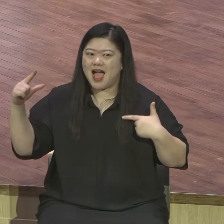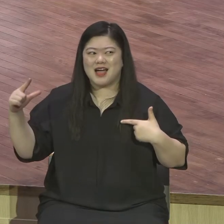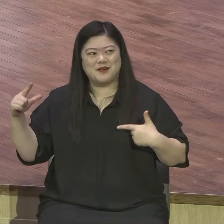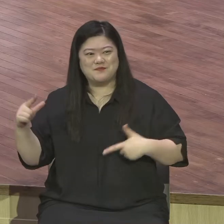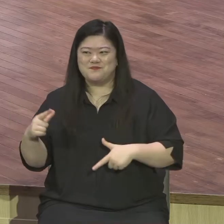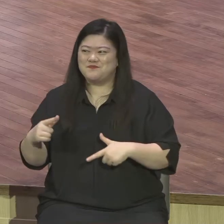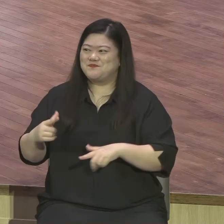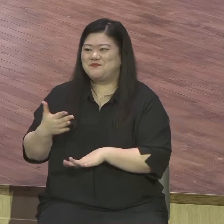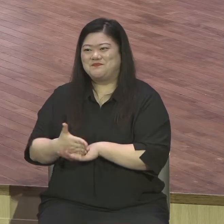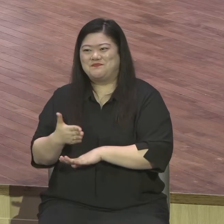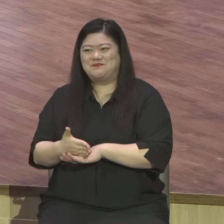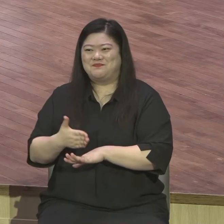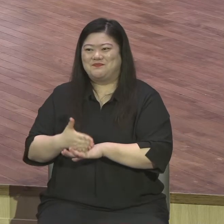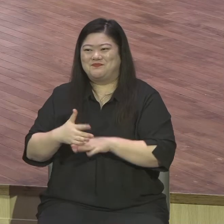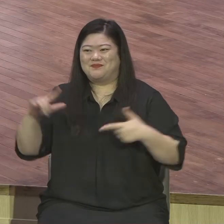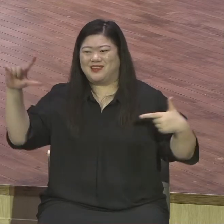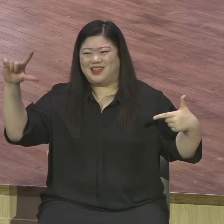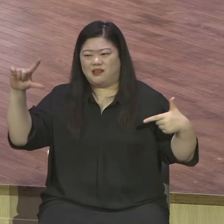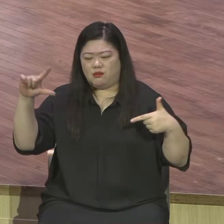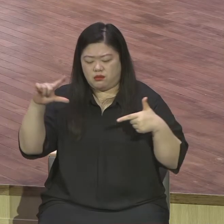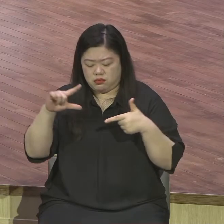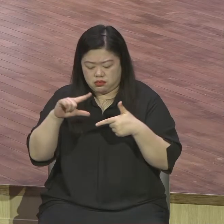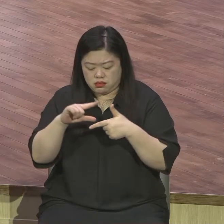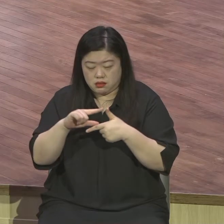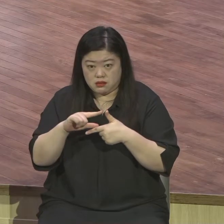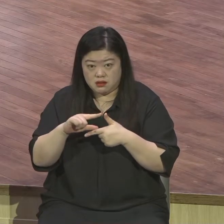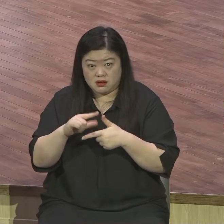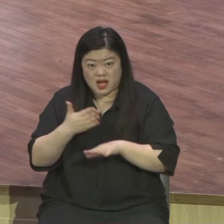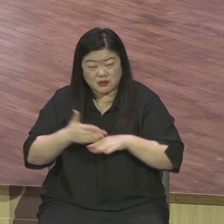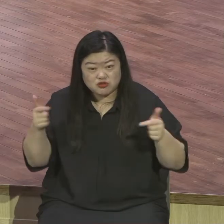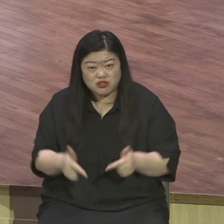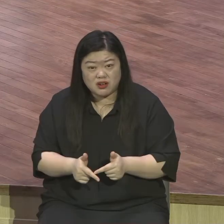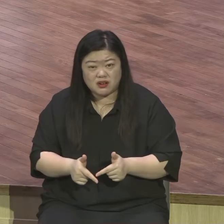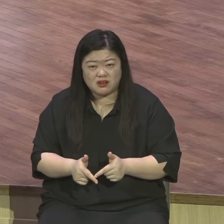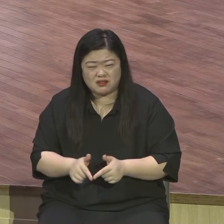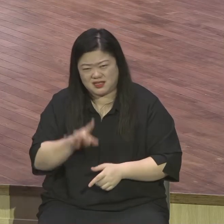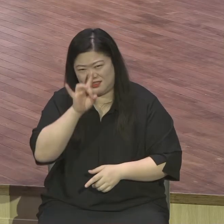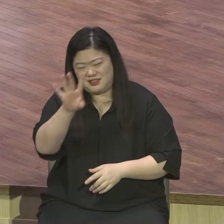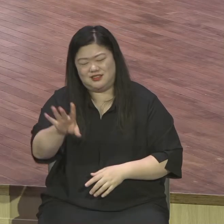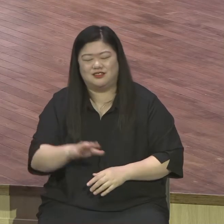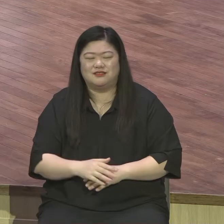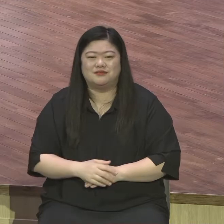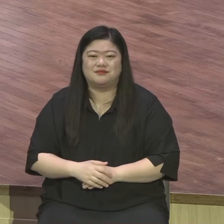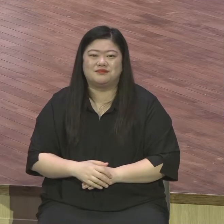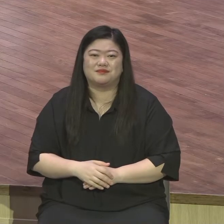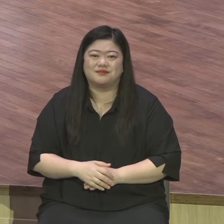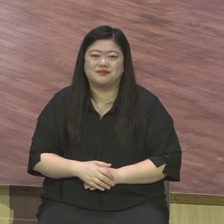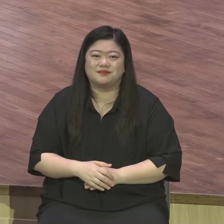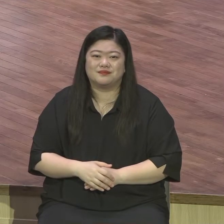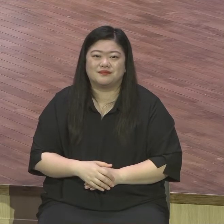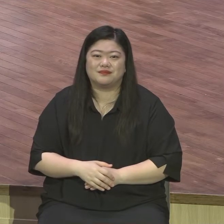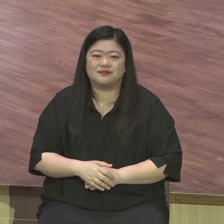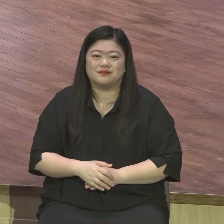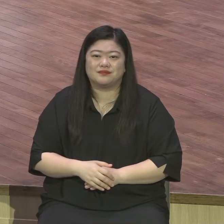있어요 비저물이 우리가 일생 동안 어떤 모드에서 살아가느냐가 중요합니다